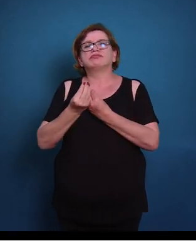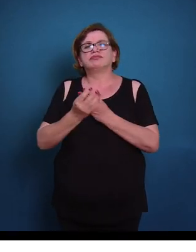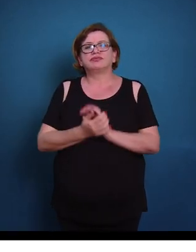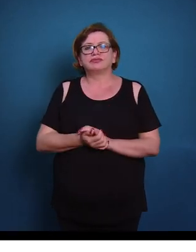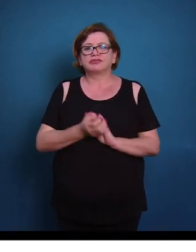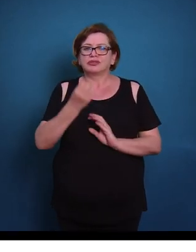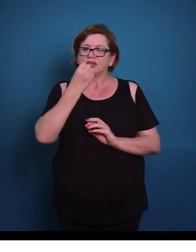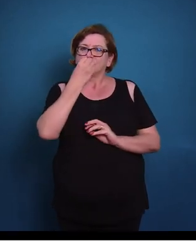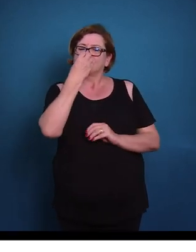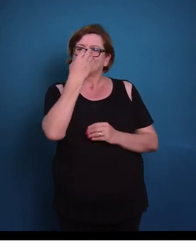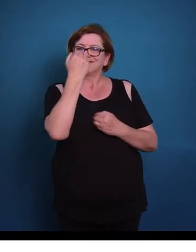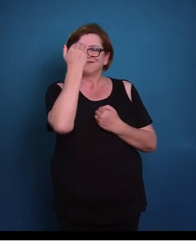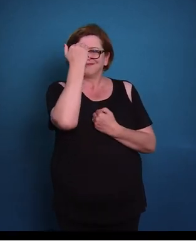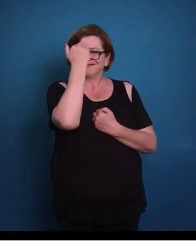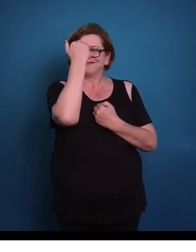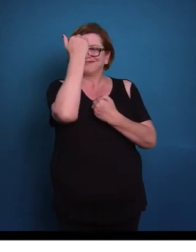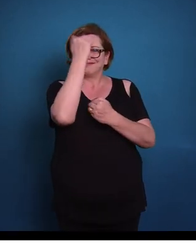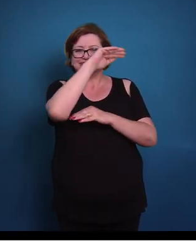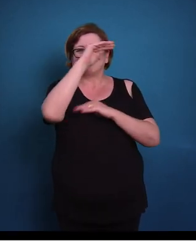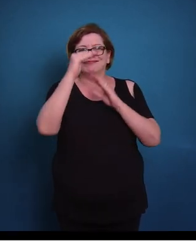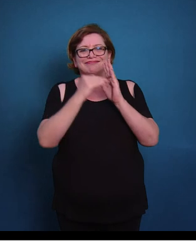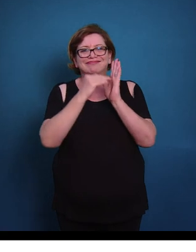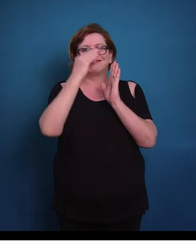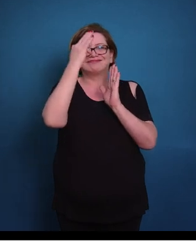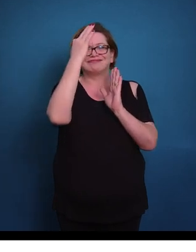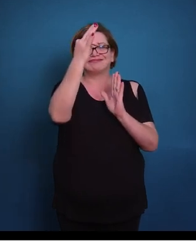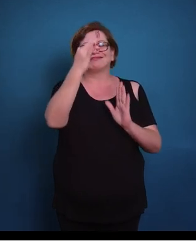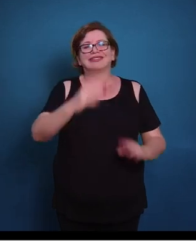É isso pessoal, muito obrigado. Até mais.